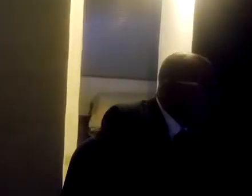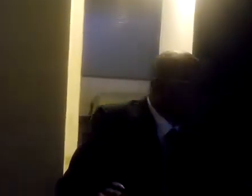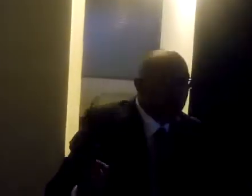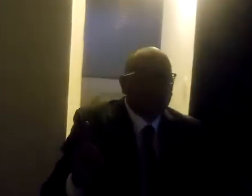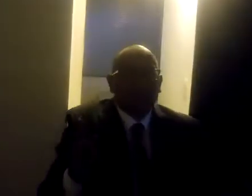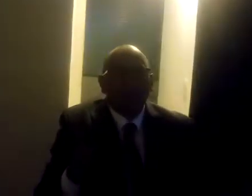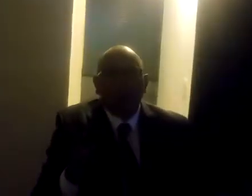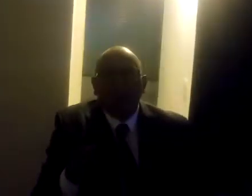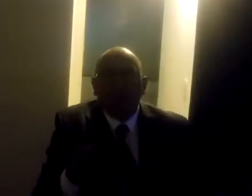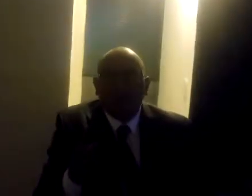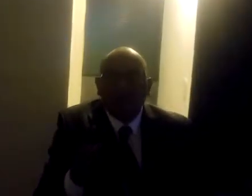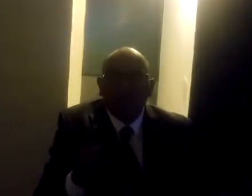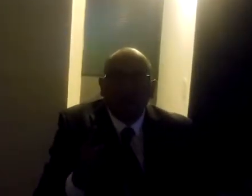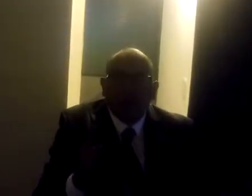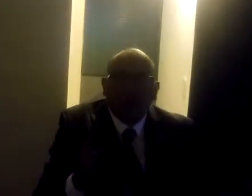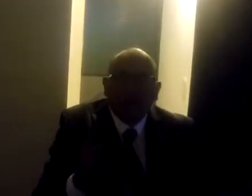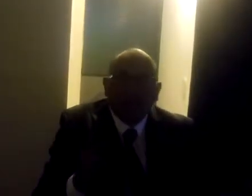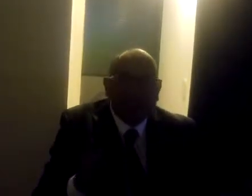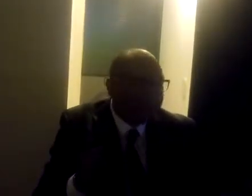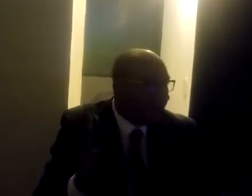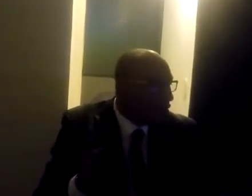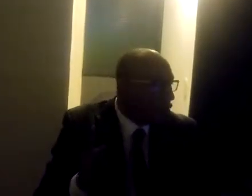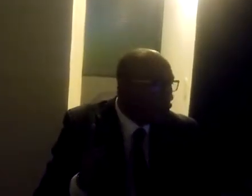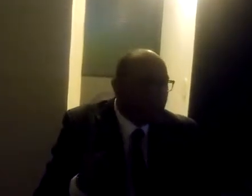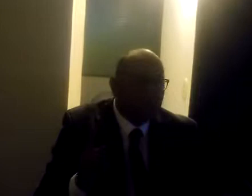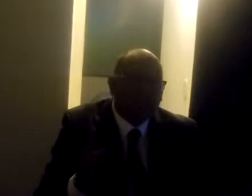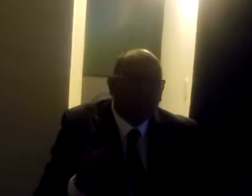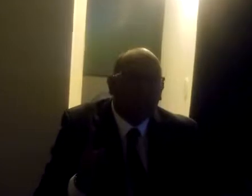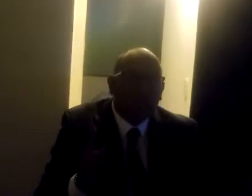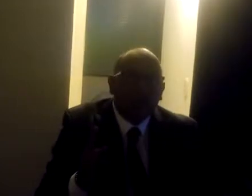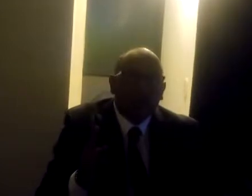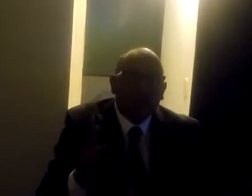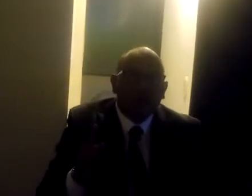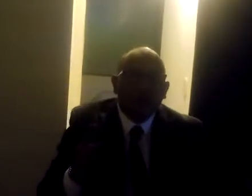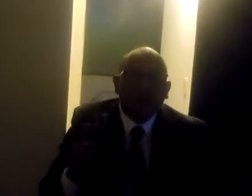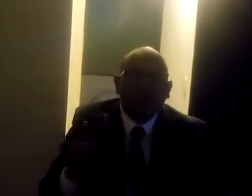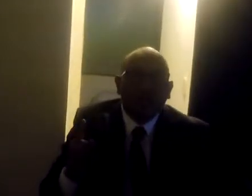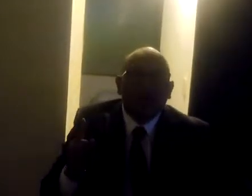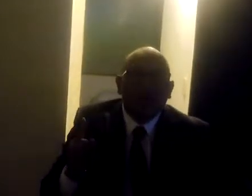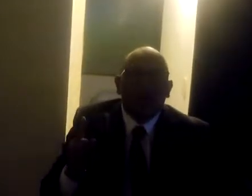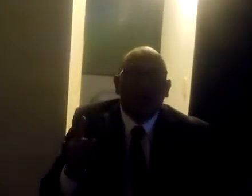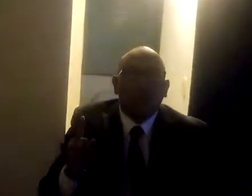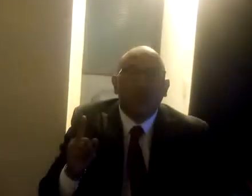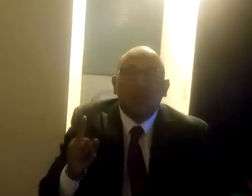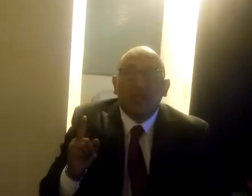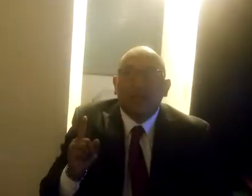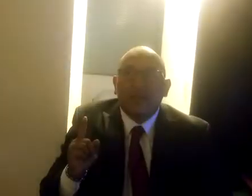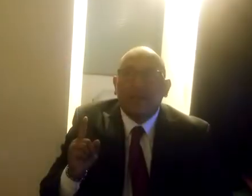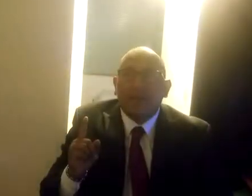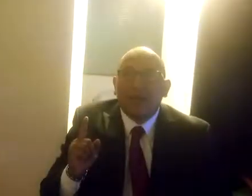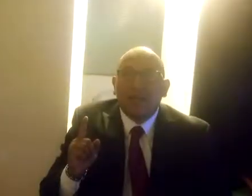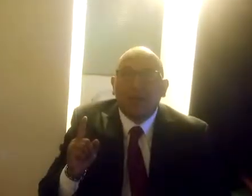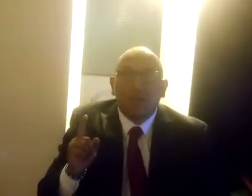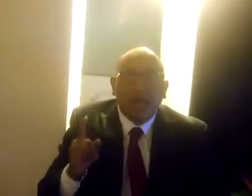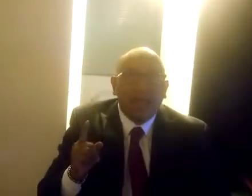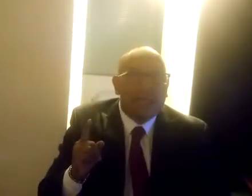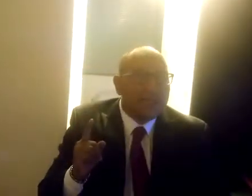En 1950 un político francés llamado Robert Schumann propuso crear una institución que iba a regular la